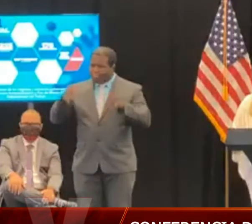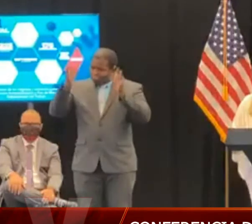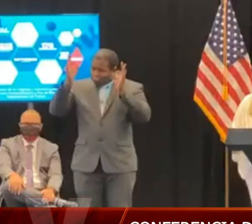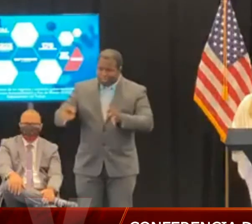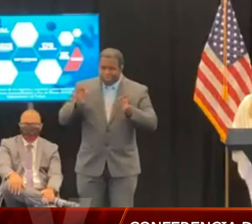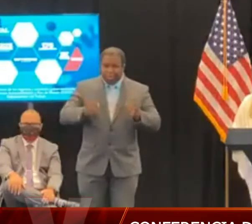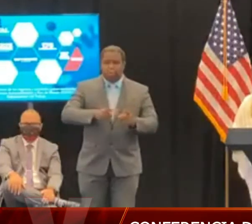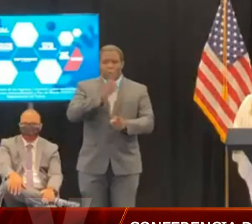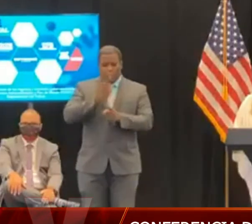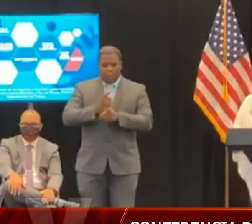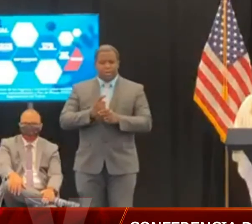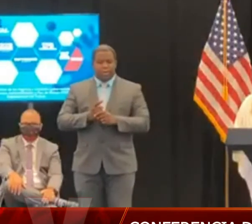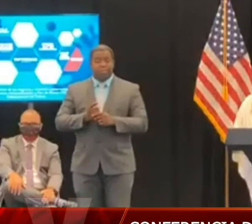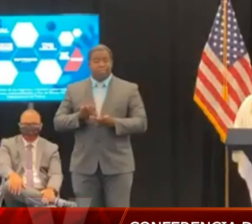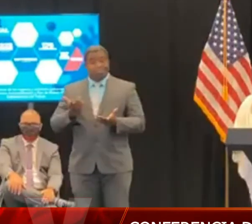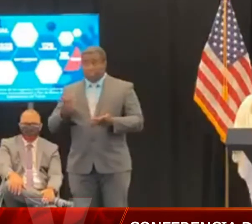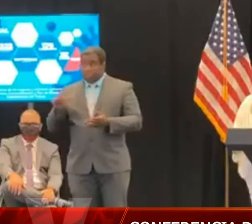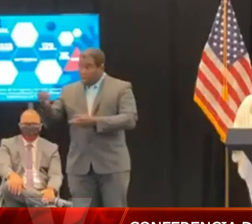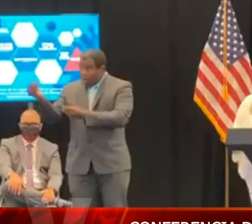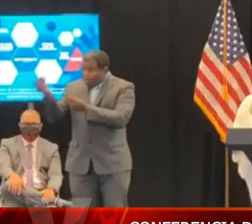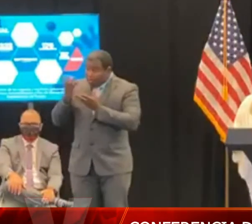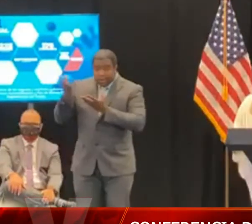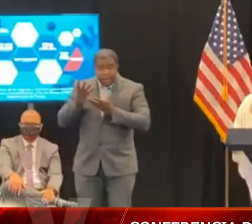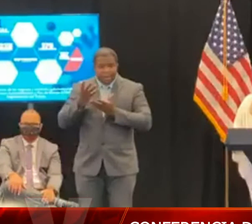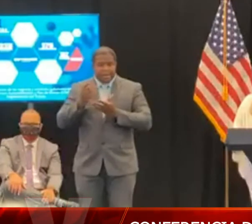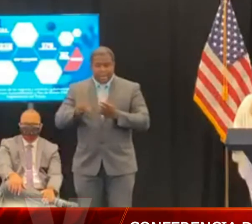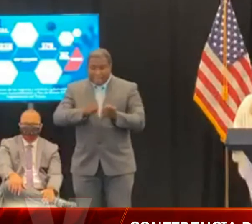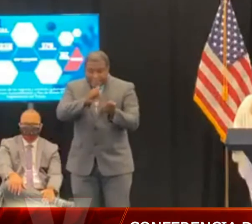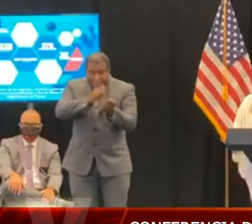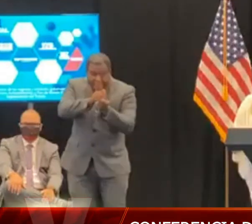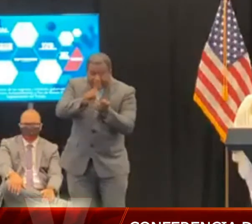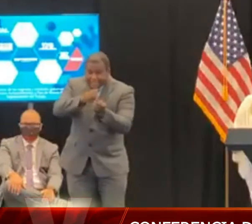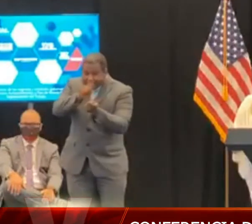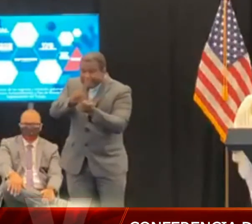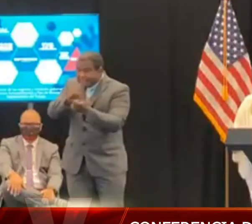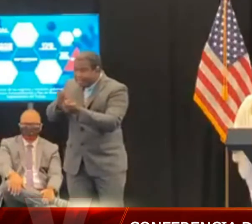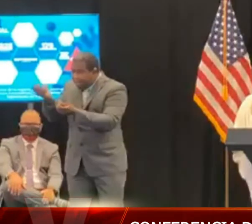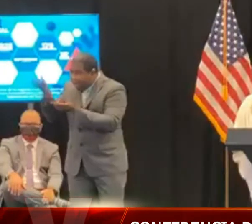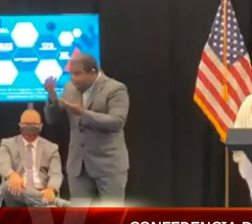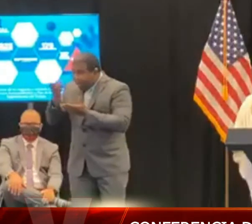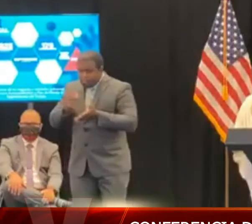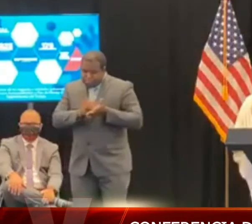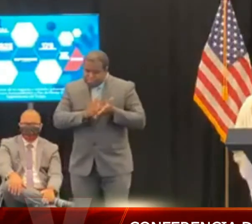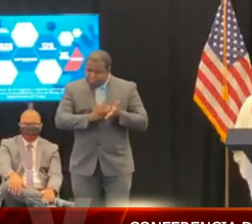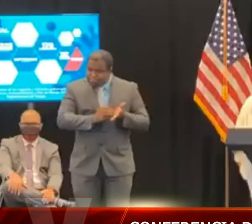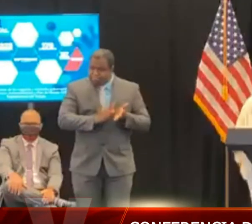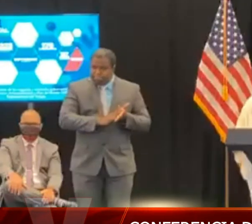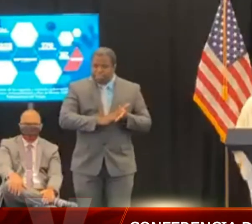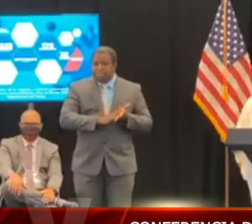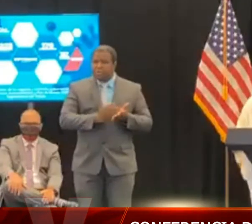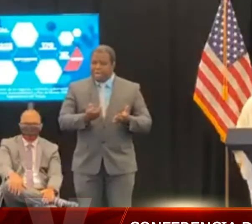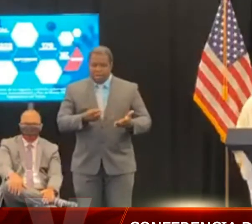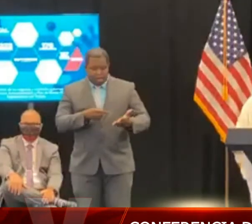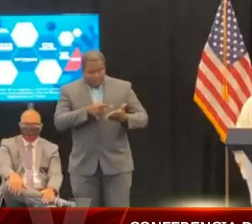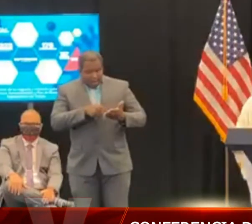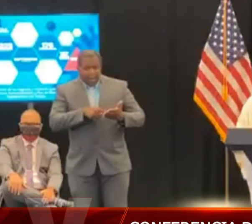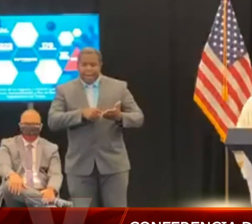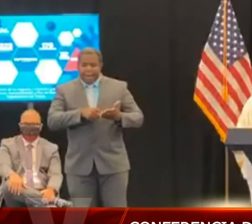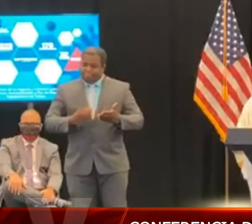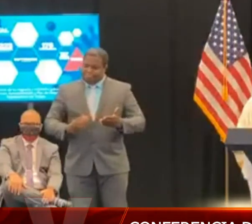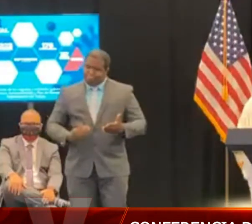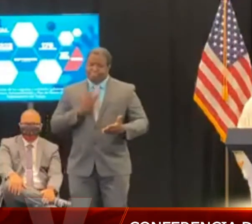proteger a nuestro pueblo puertorriqueño. Quiero agradecer profundamente a todos los miembros del Task Force